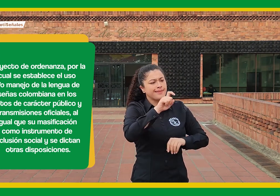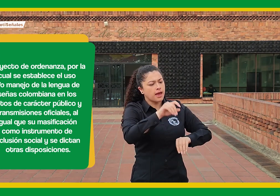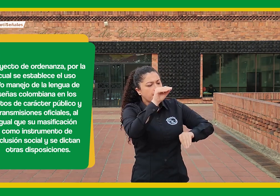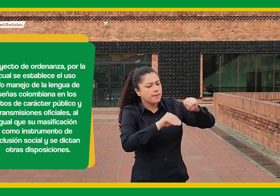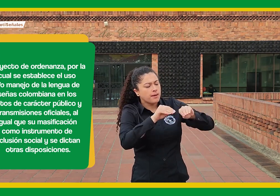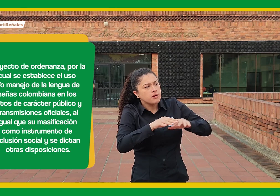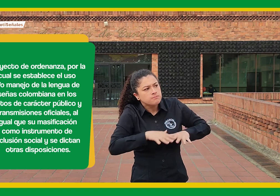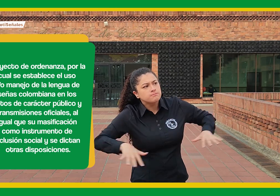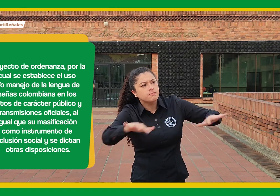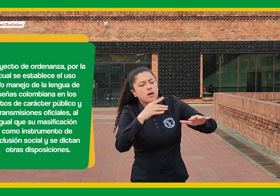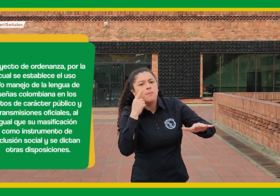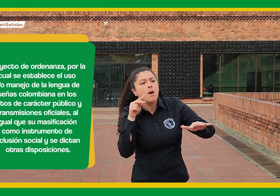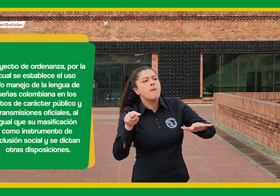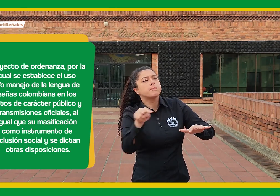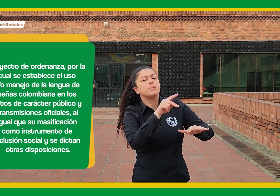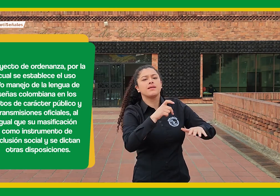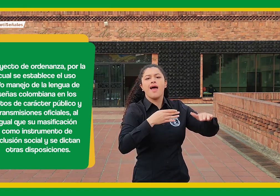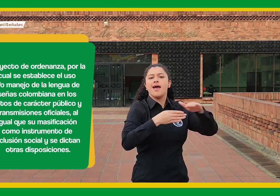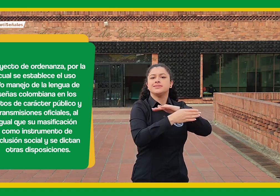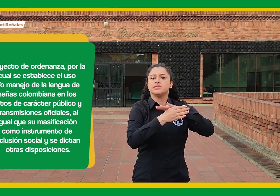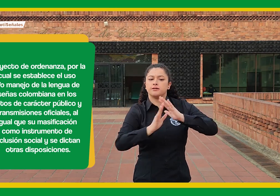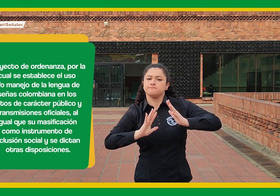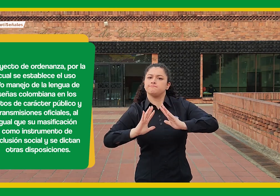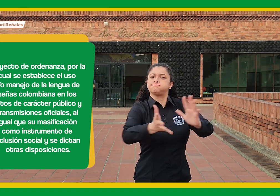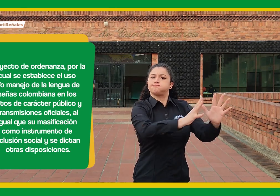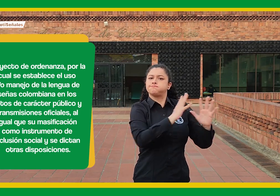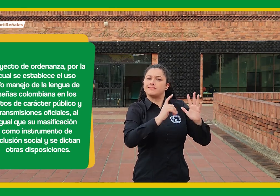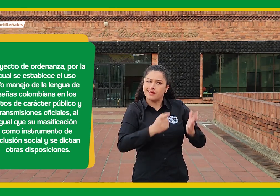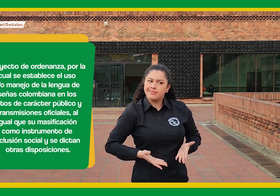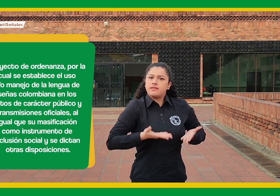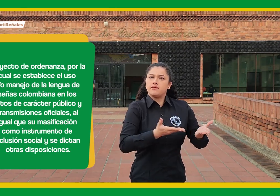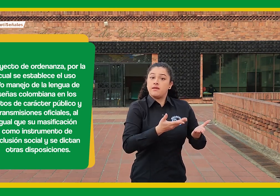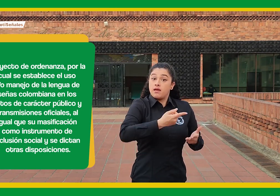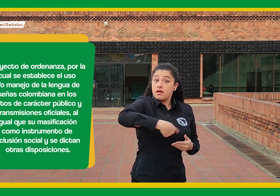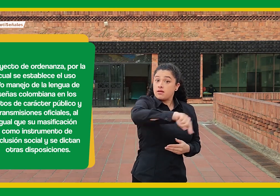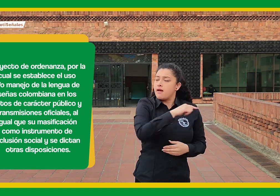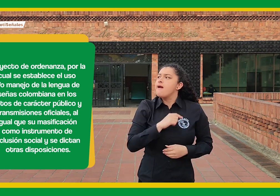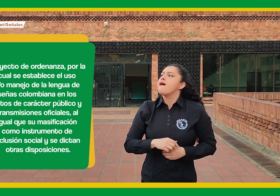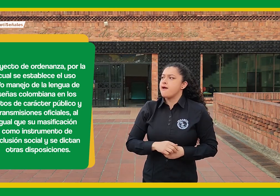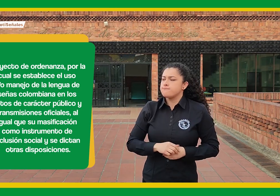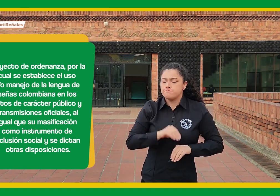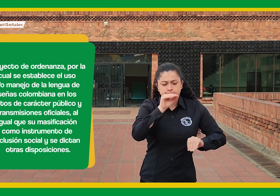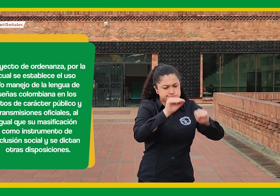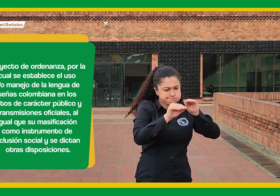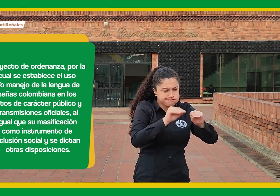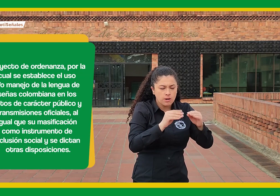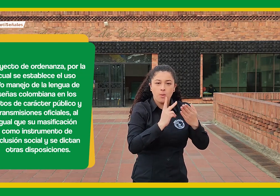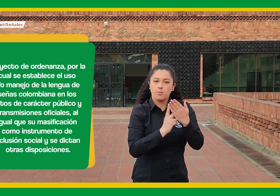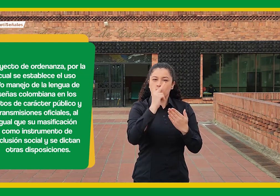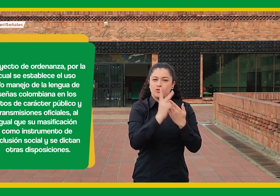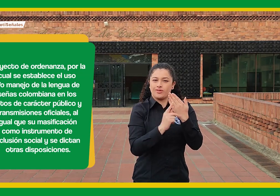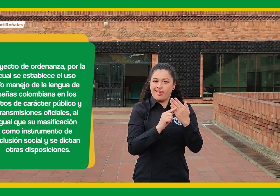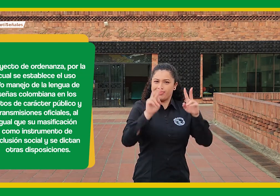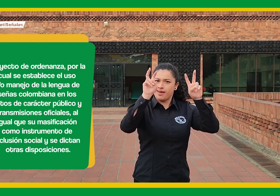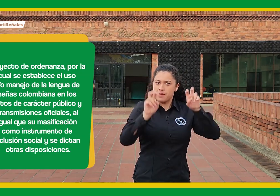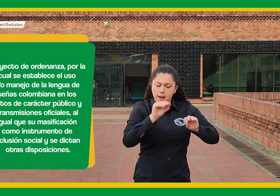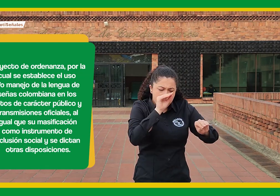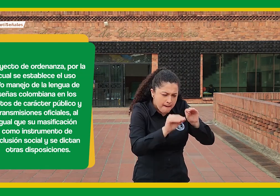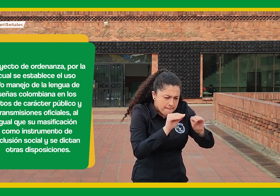Cundinamarca a realizar los ajustes correspondientes para asegurar la información en lengua de señas